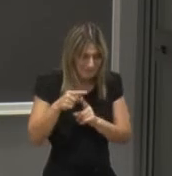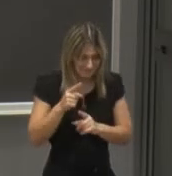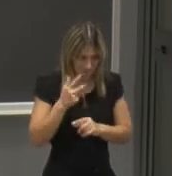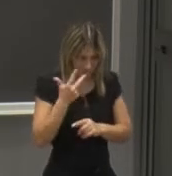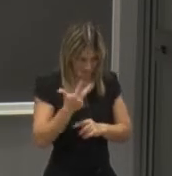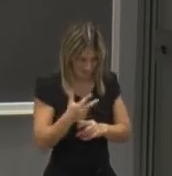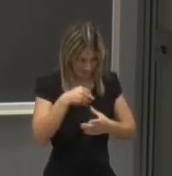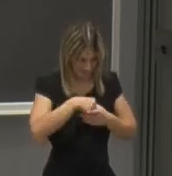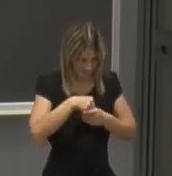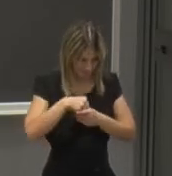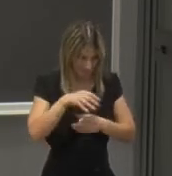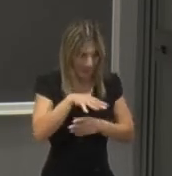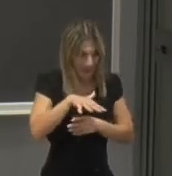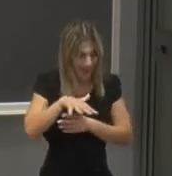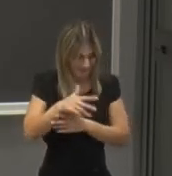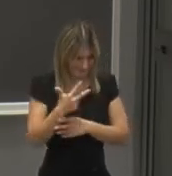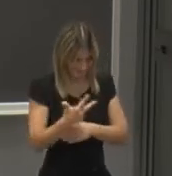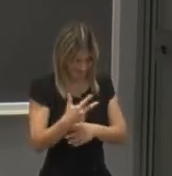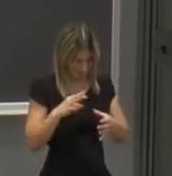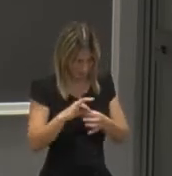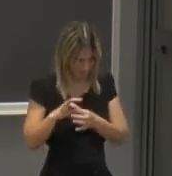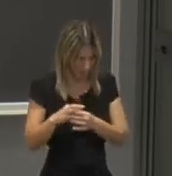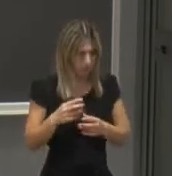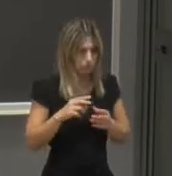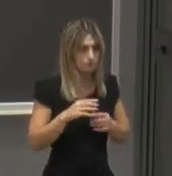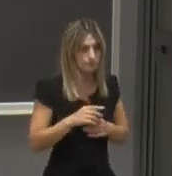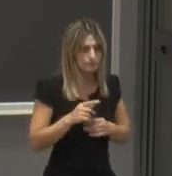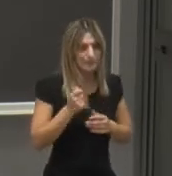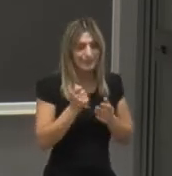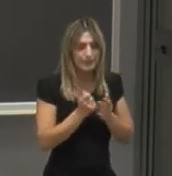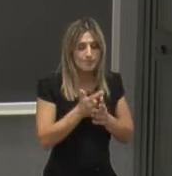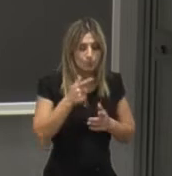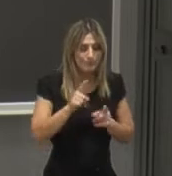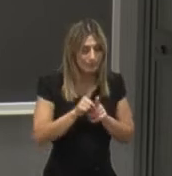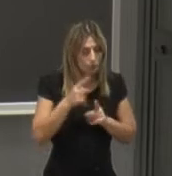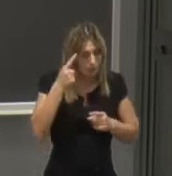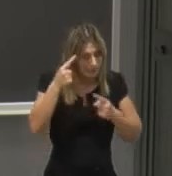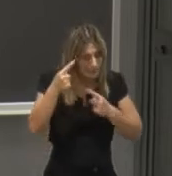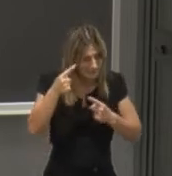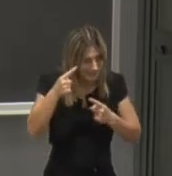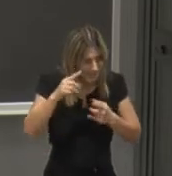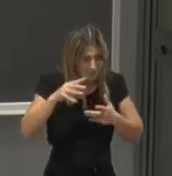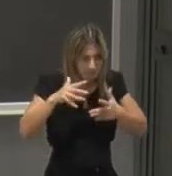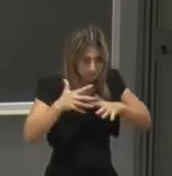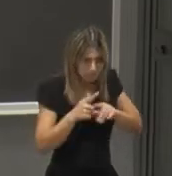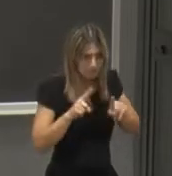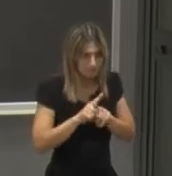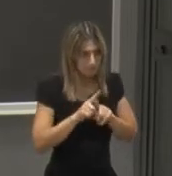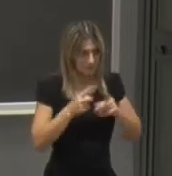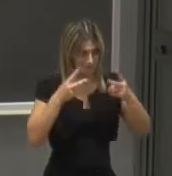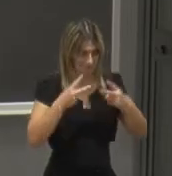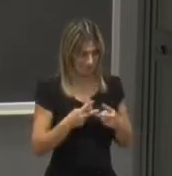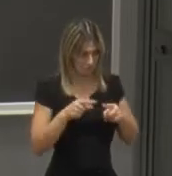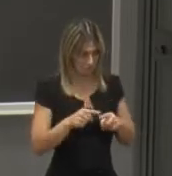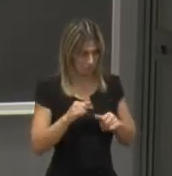tre anime del dipartimento per l'ingegneria dell'informazione è importante trasformare le idee in realtà per l